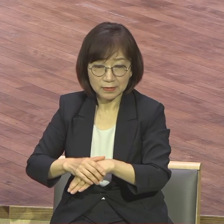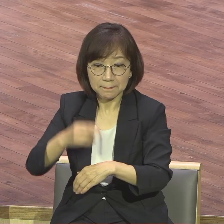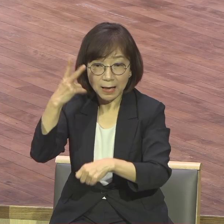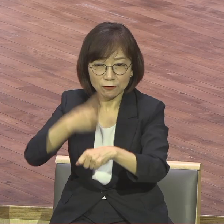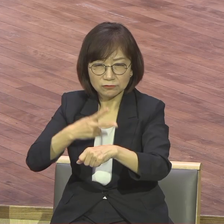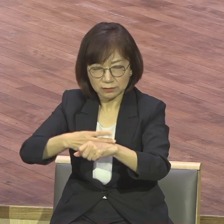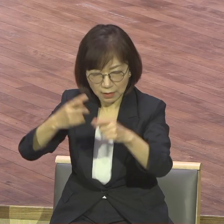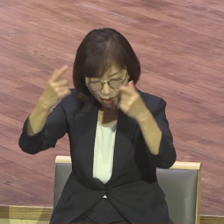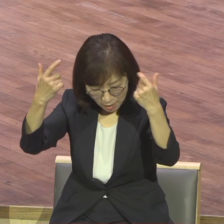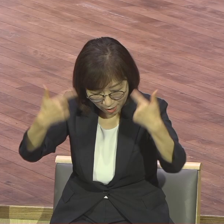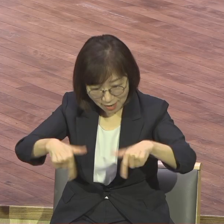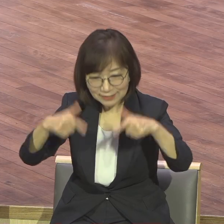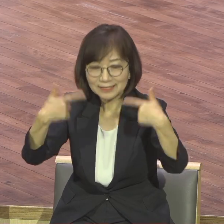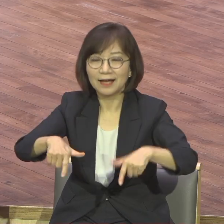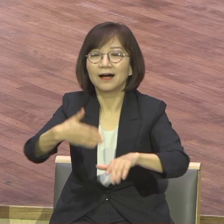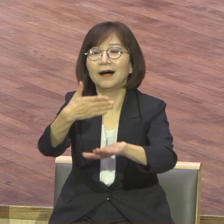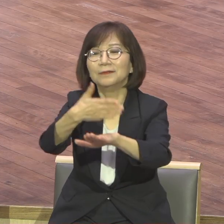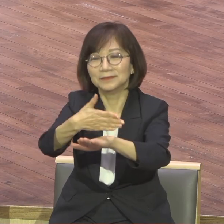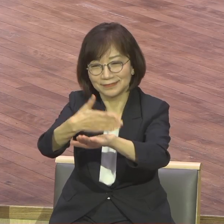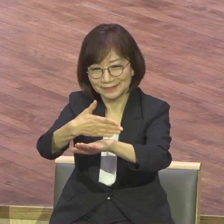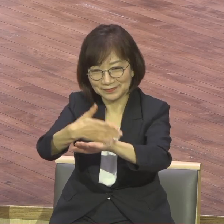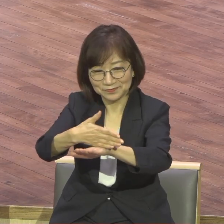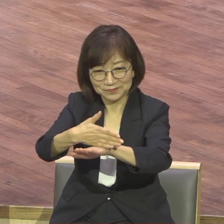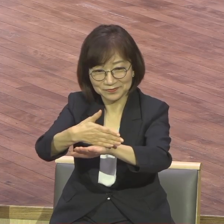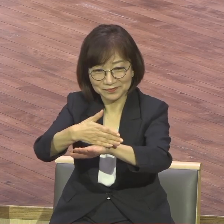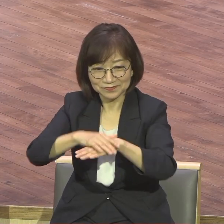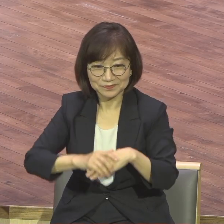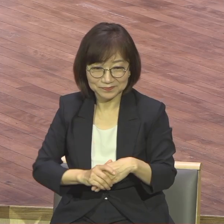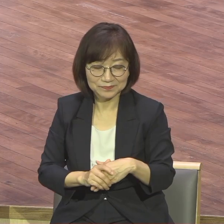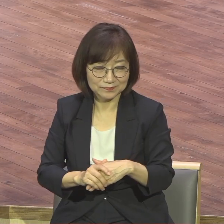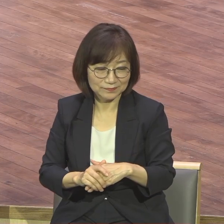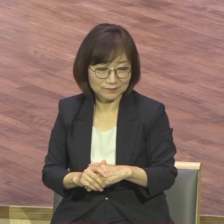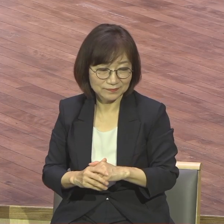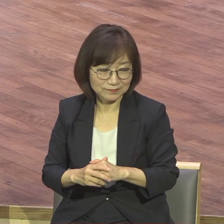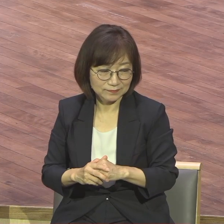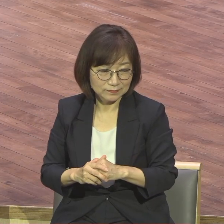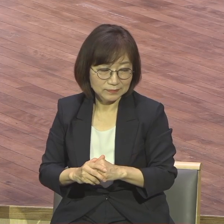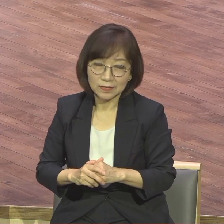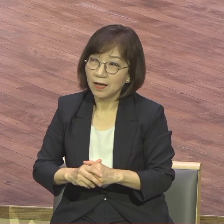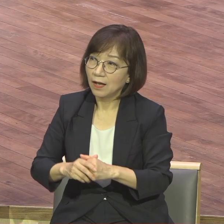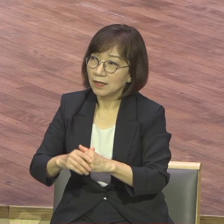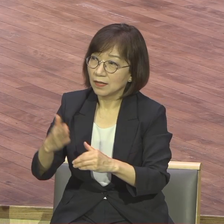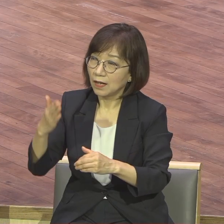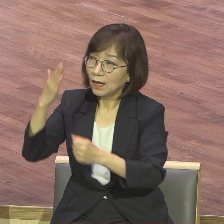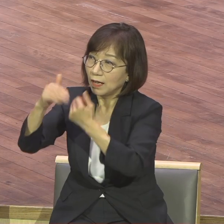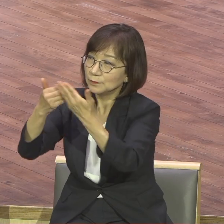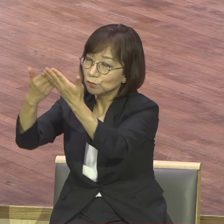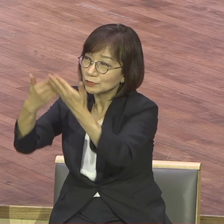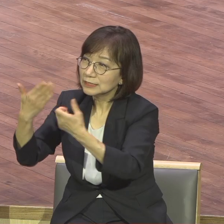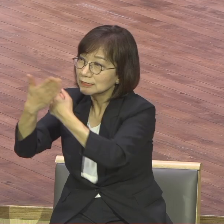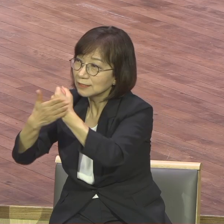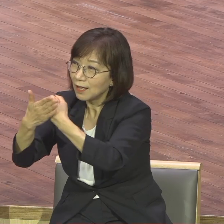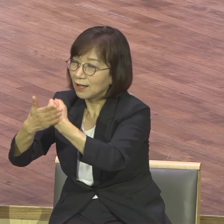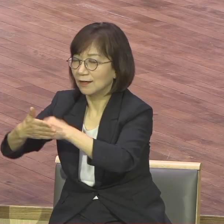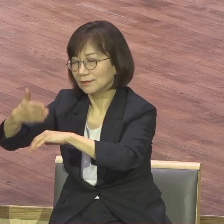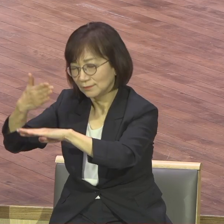깔려 있어야 할 것이 감사의 감사 감사의식 내게 주신 은혜로 감사하는 마음이거든요 바울이